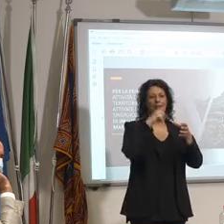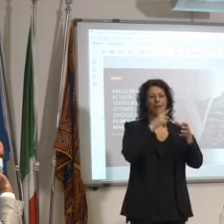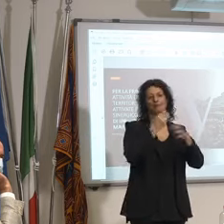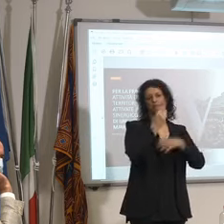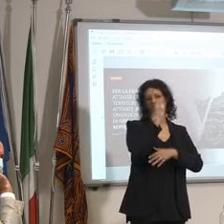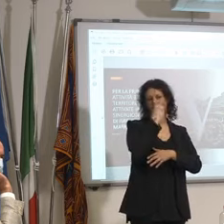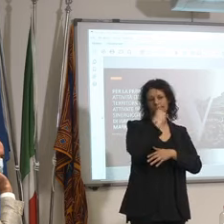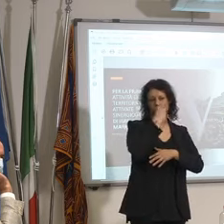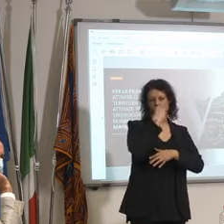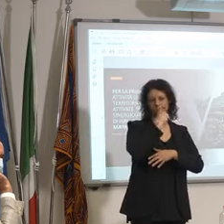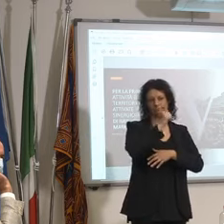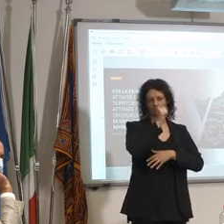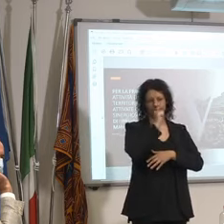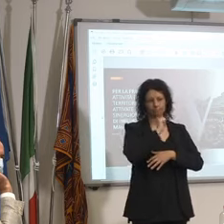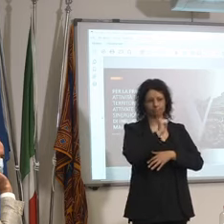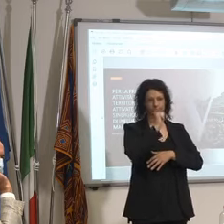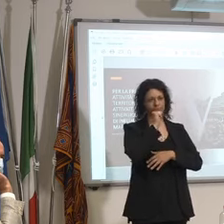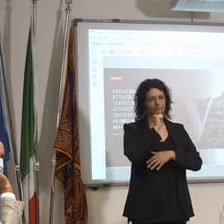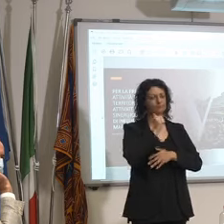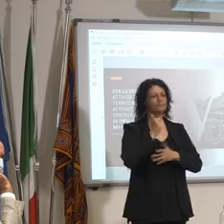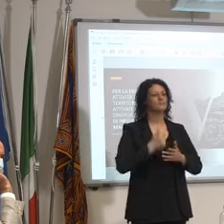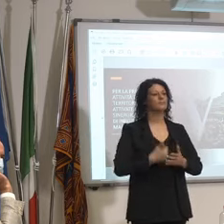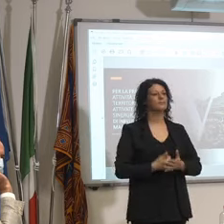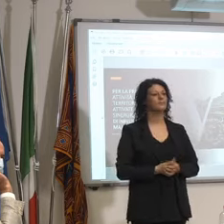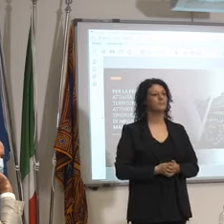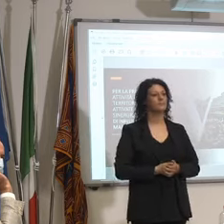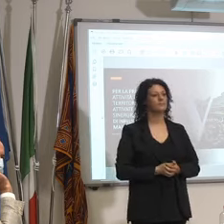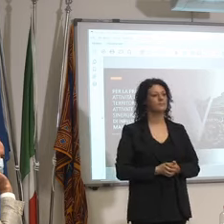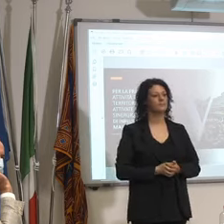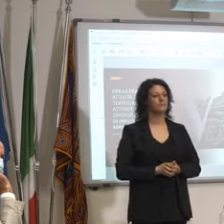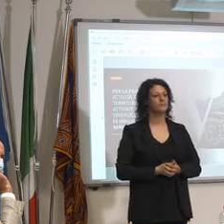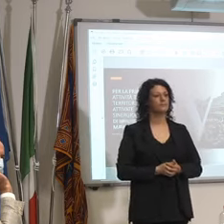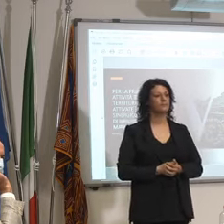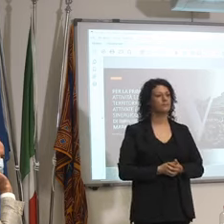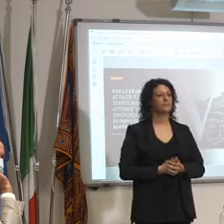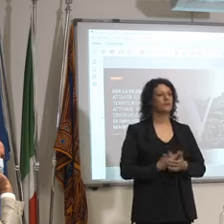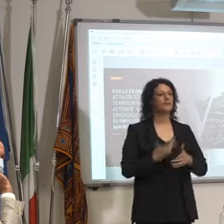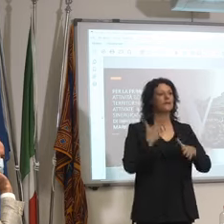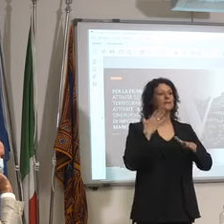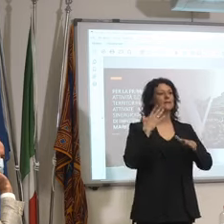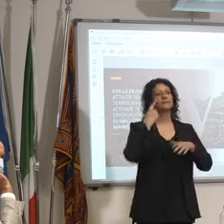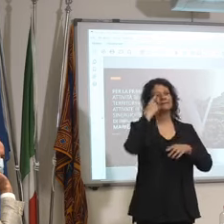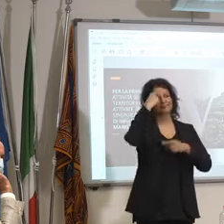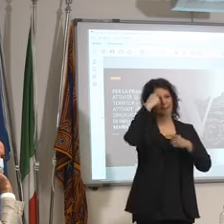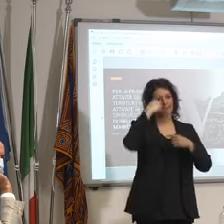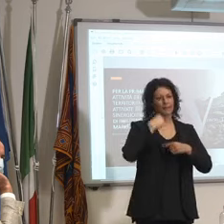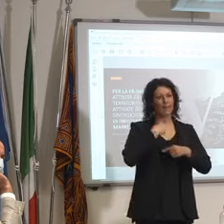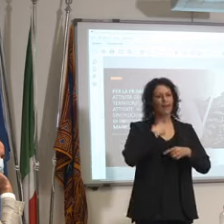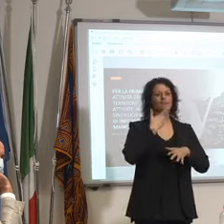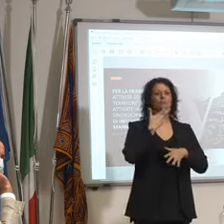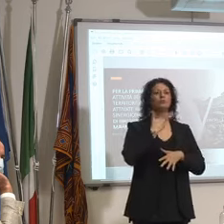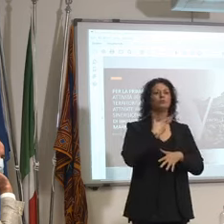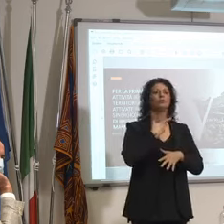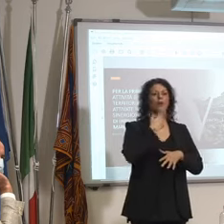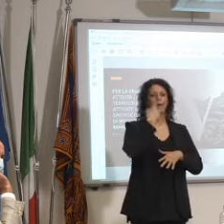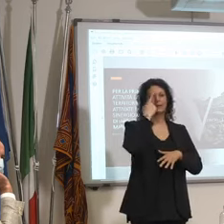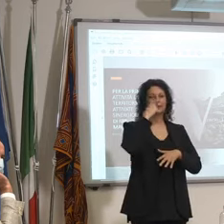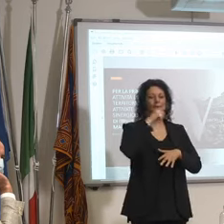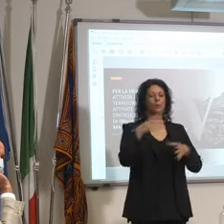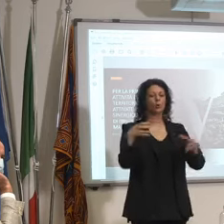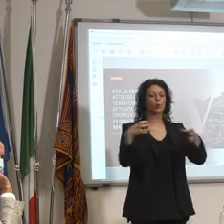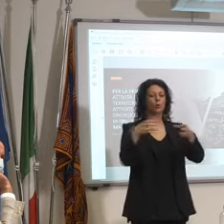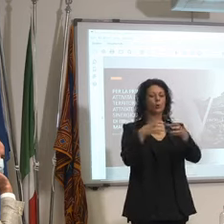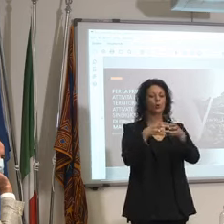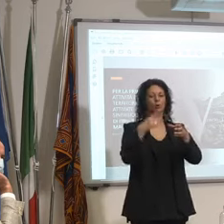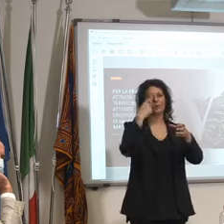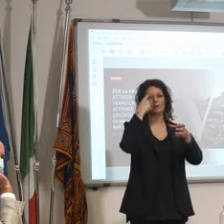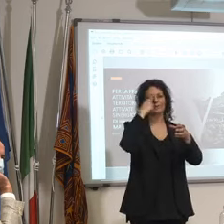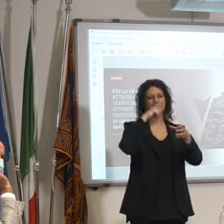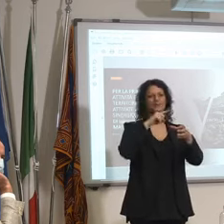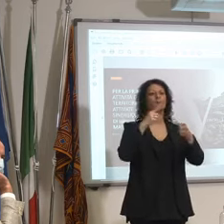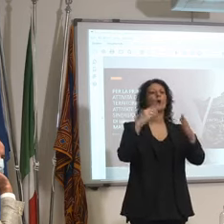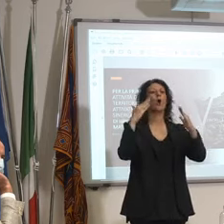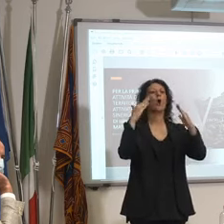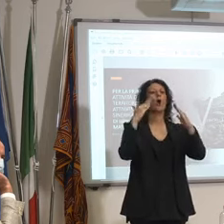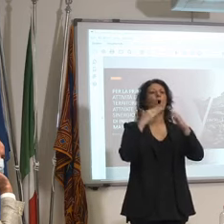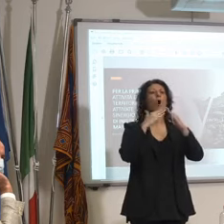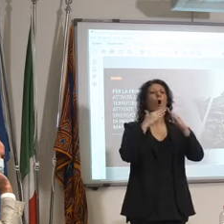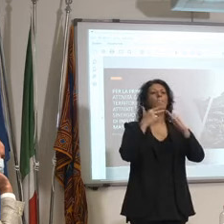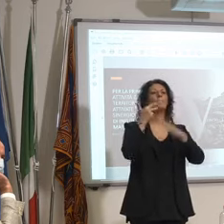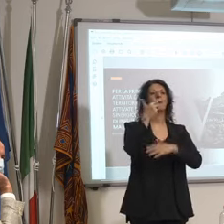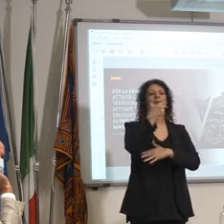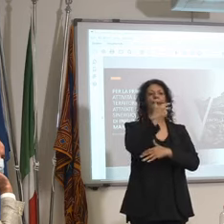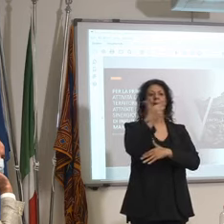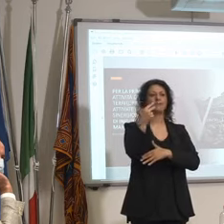sappiamo che esiste un circuito di home restaurant e soprattutto sono famose queste